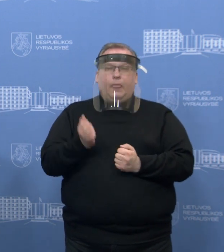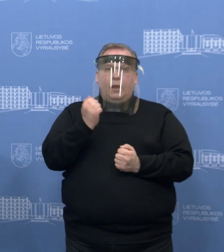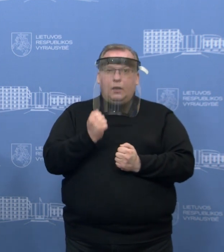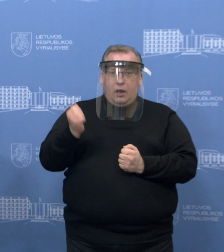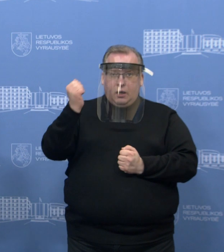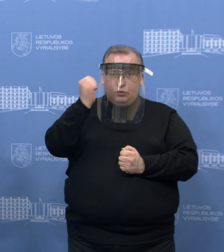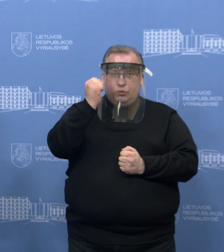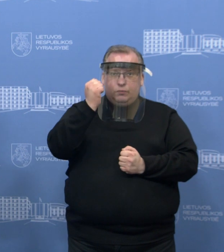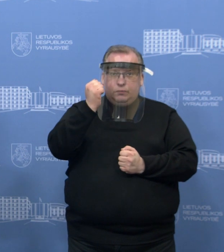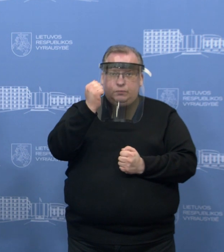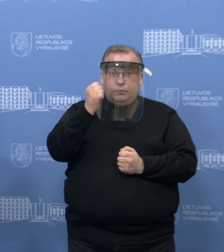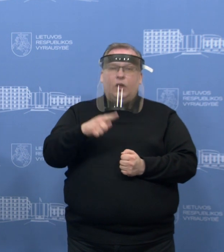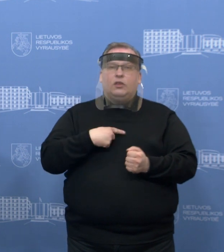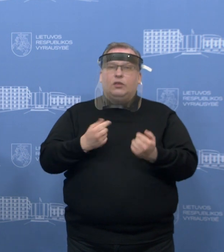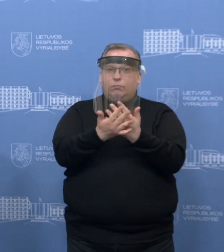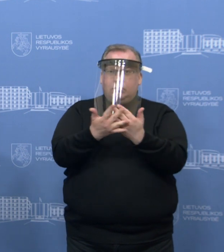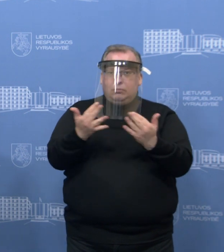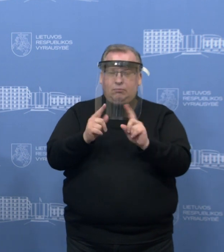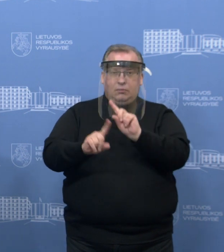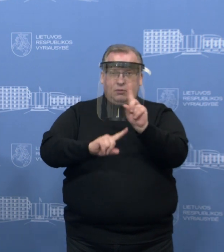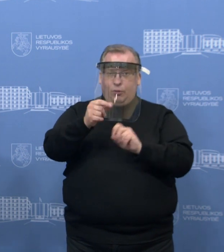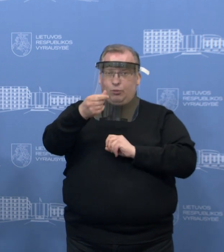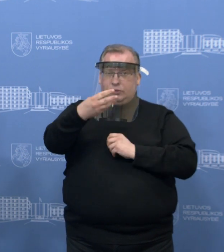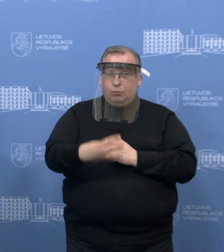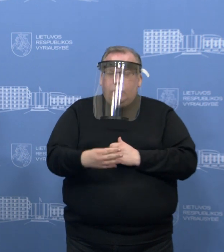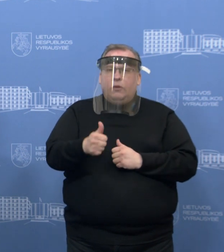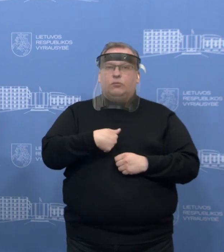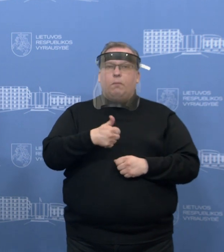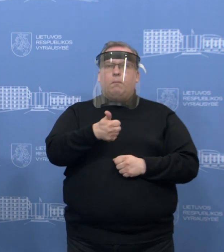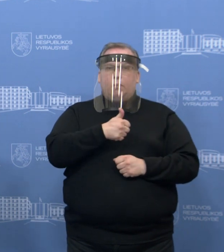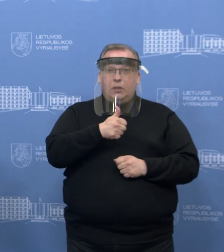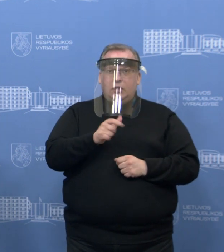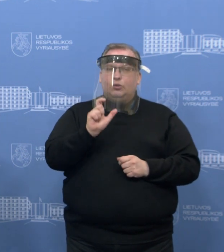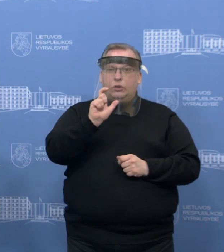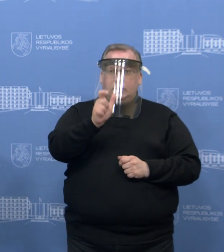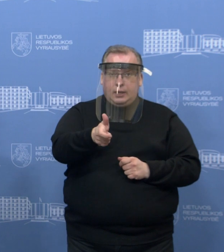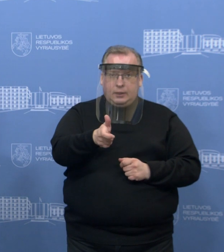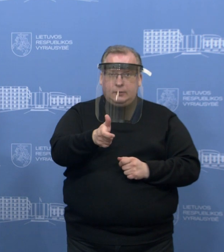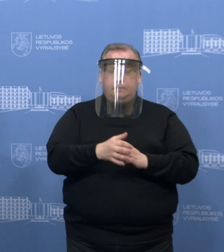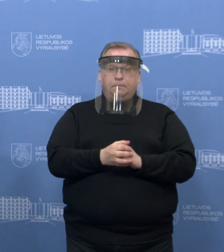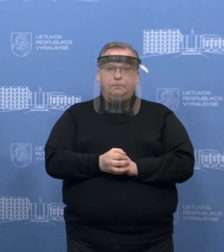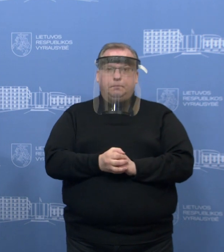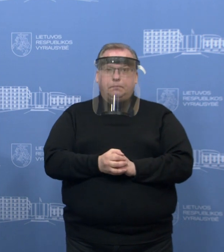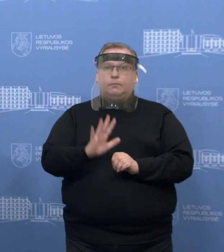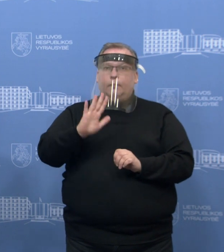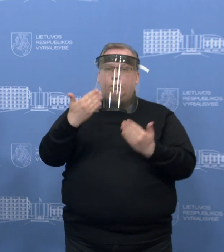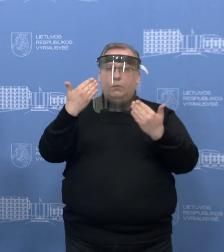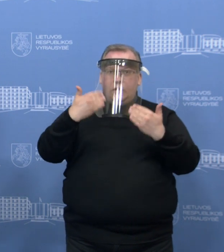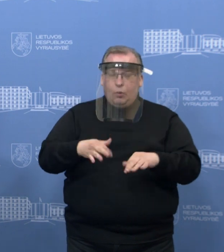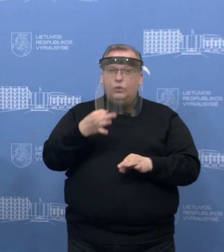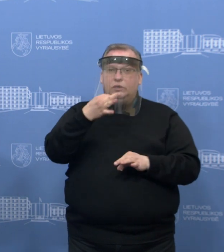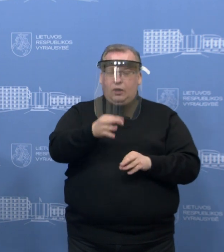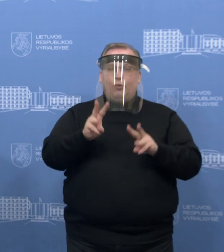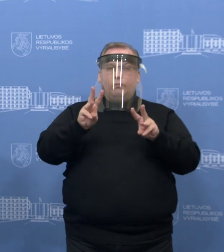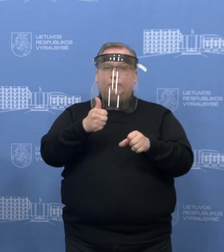Ačiū už gausą klausimų. Na, pabandysiu pradėti sakyti. Tai tikrai, kaip minėjau, ir kaip